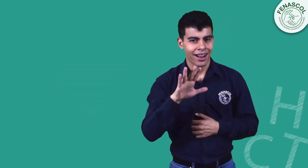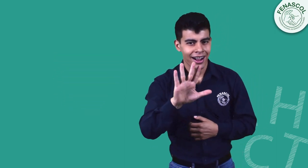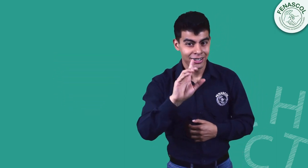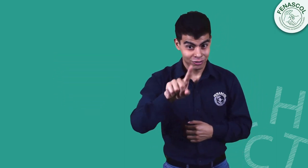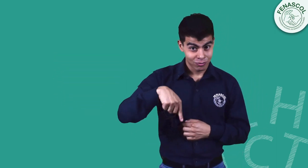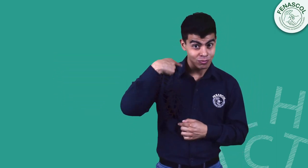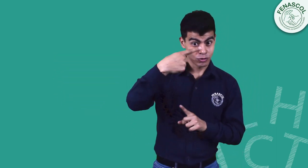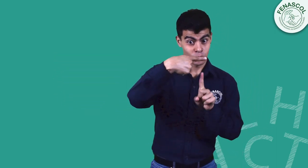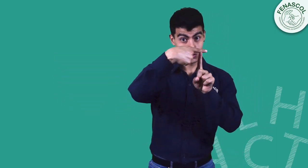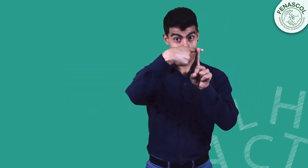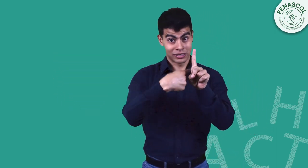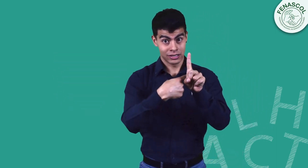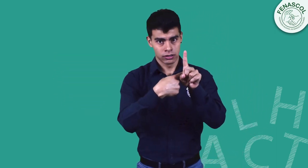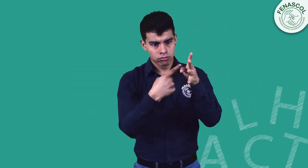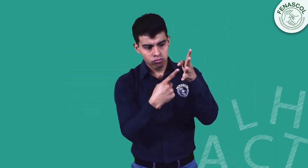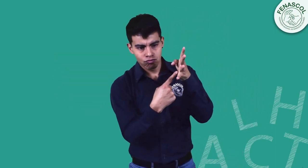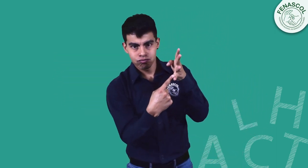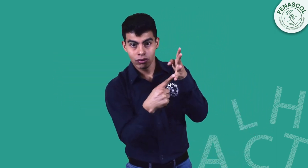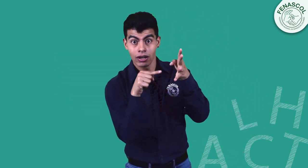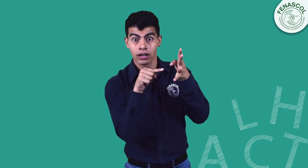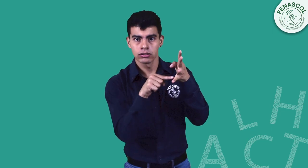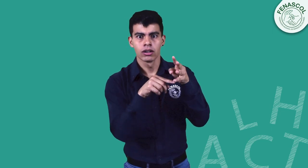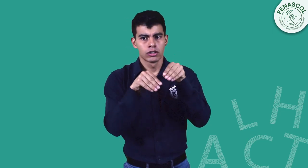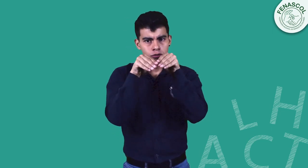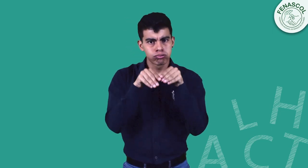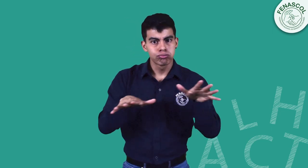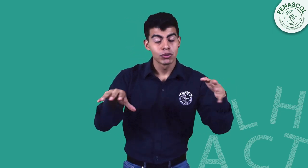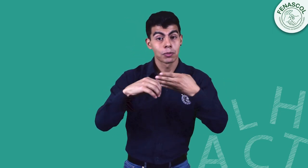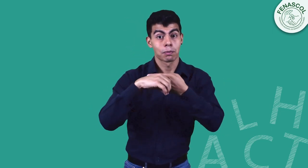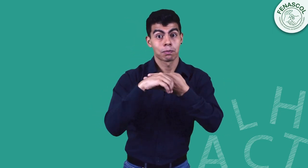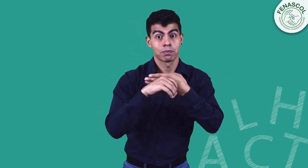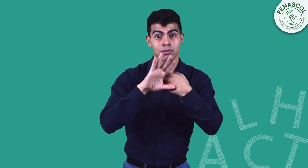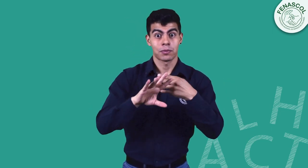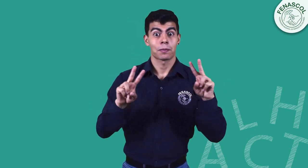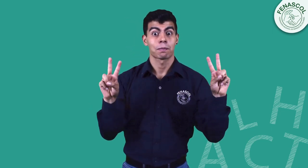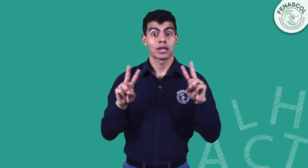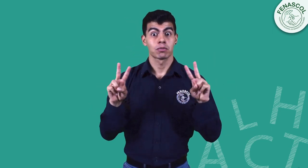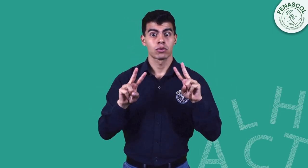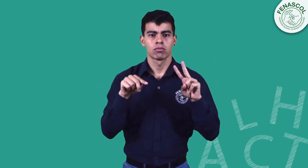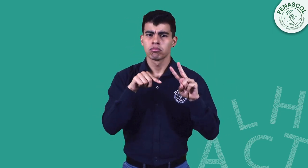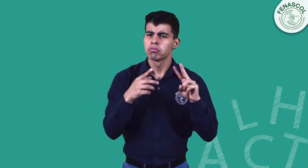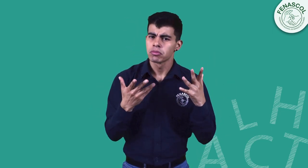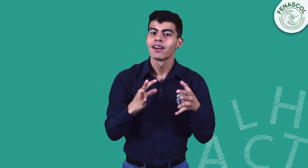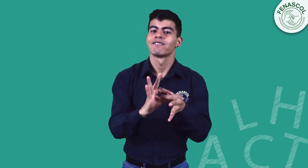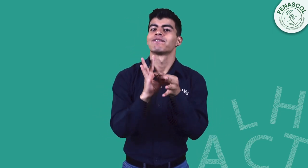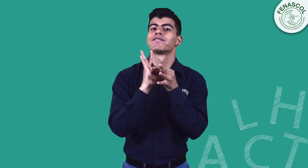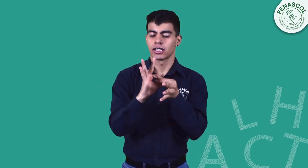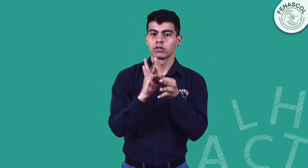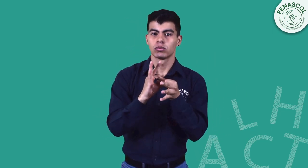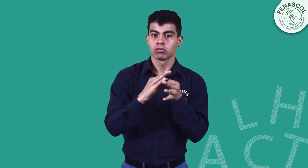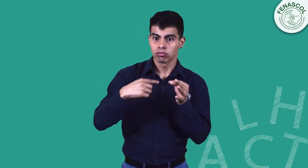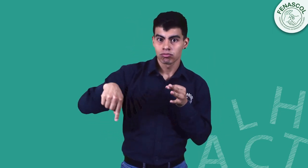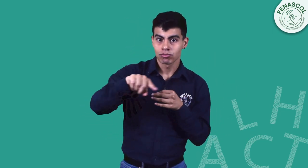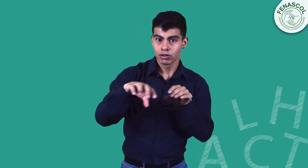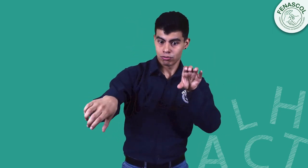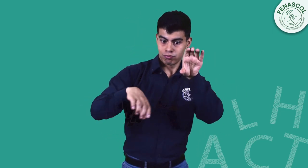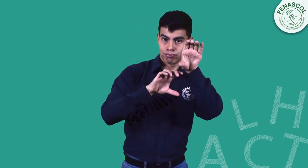del mes, tendremos un Instagram Live desde Fenas Call. Tendrán invitados que hablarán en torno a este tema. Así que anímate a